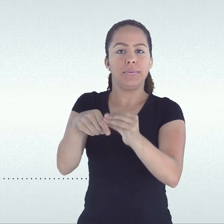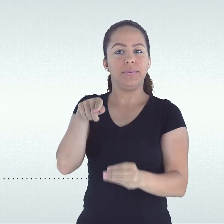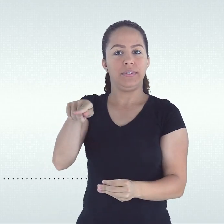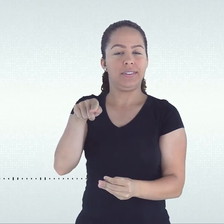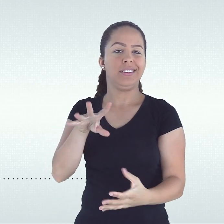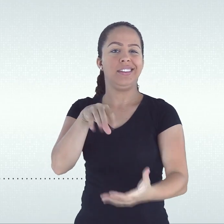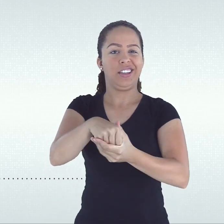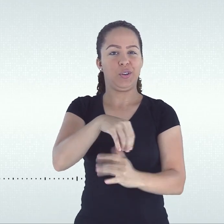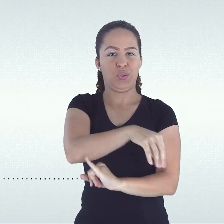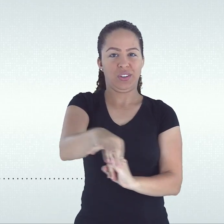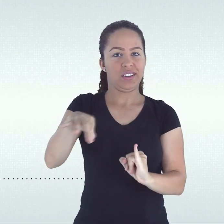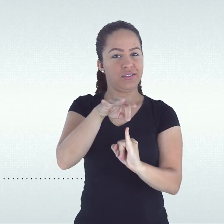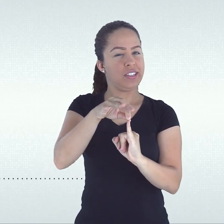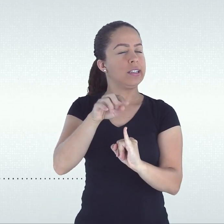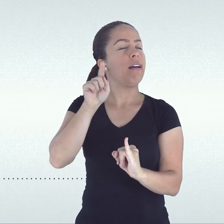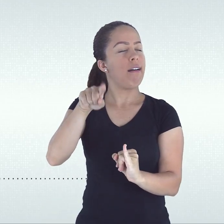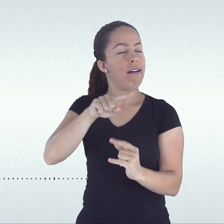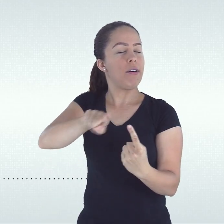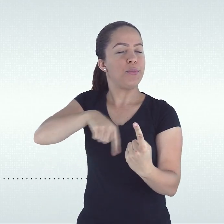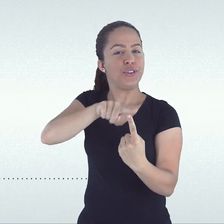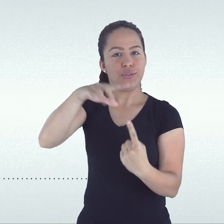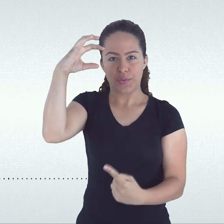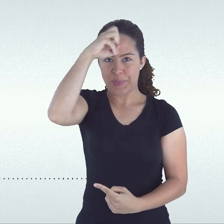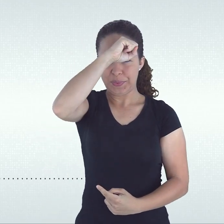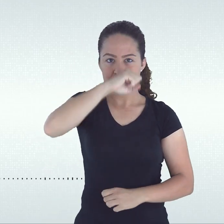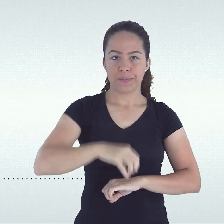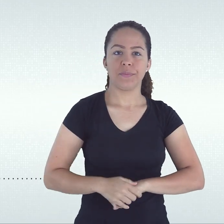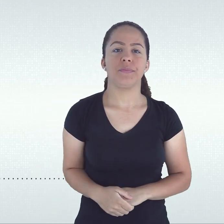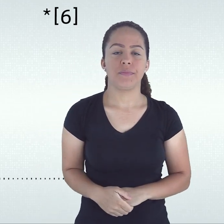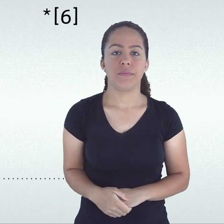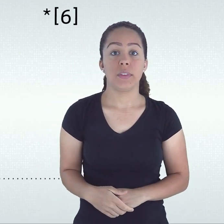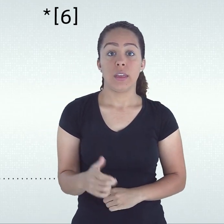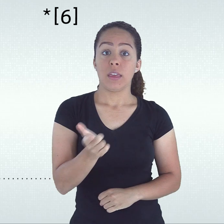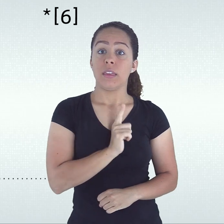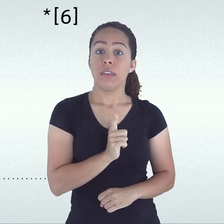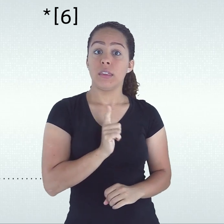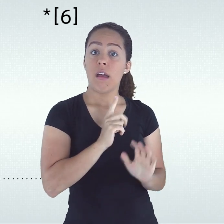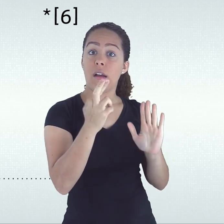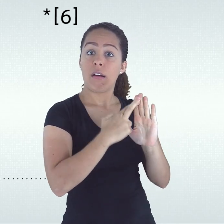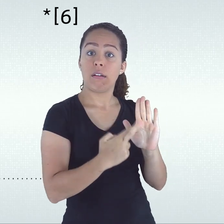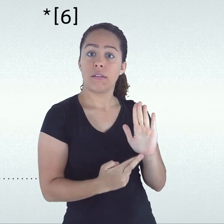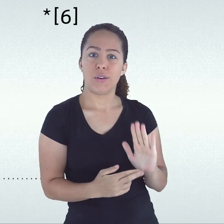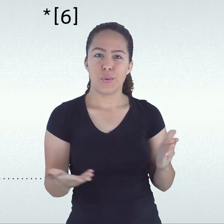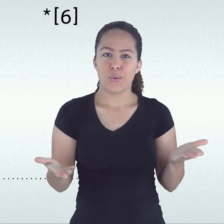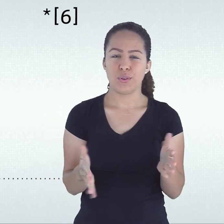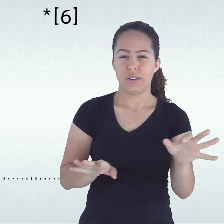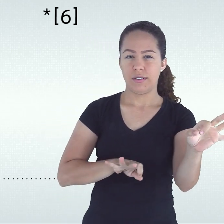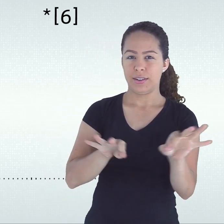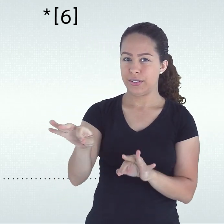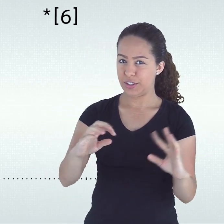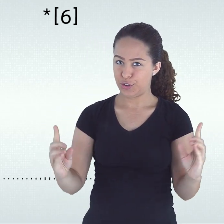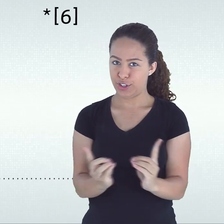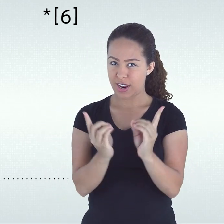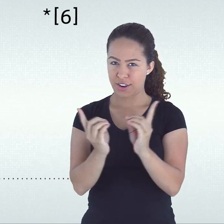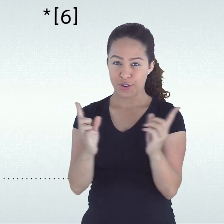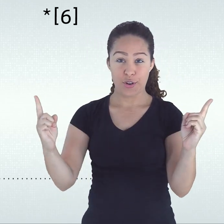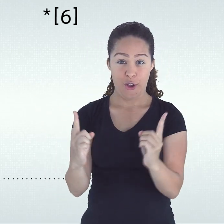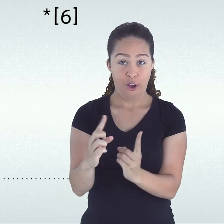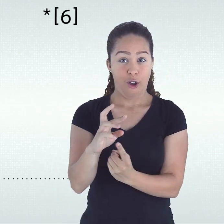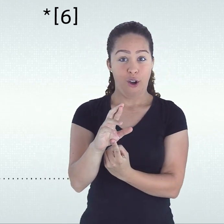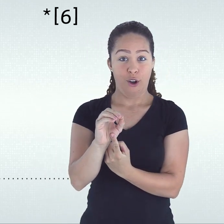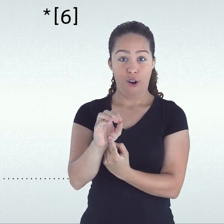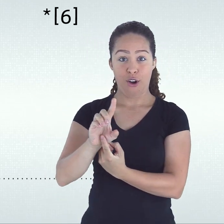consonância com o apresentado, o Regulamento de Organização Didática, ROD, da Educação Profissional